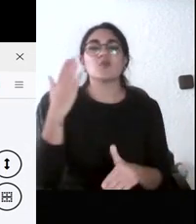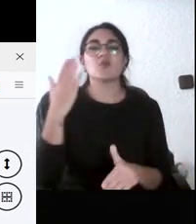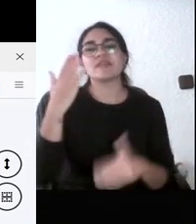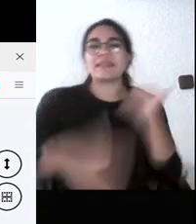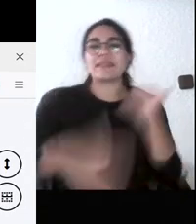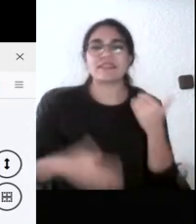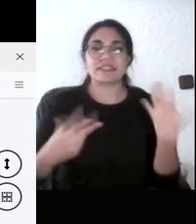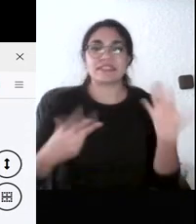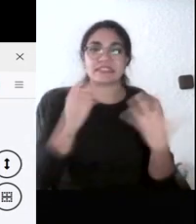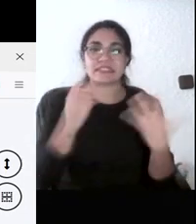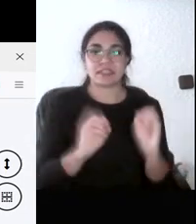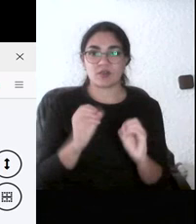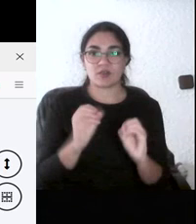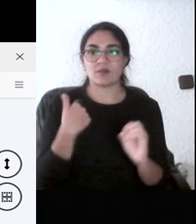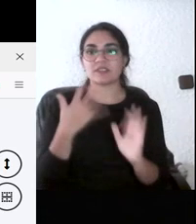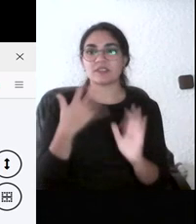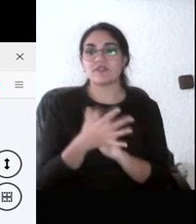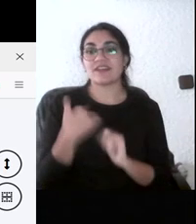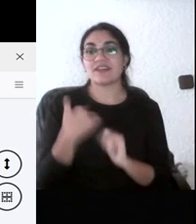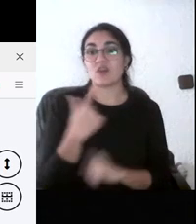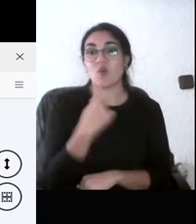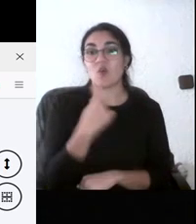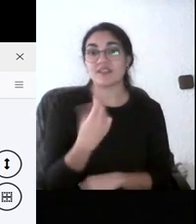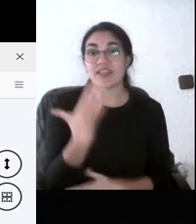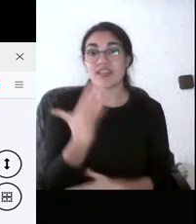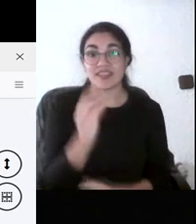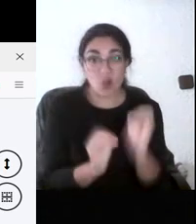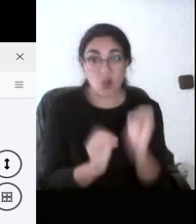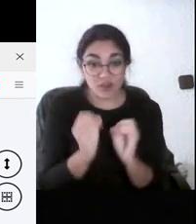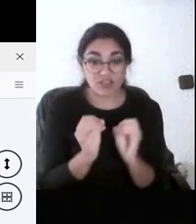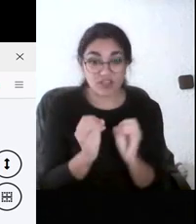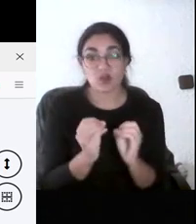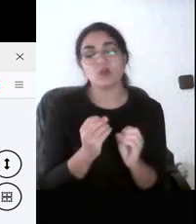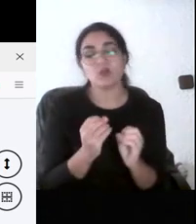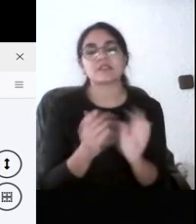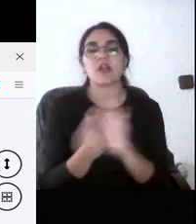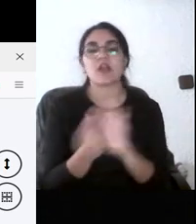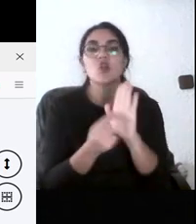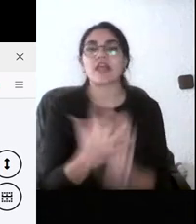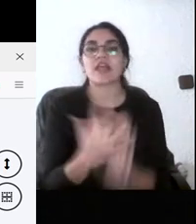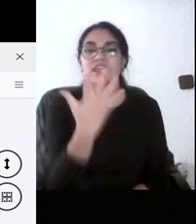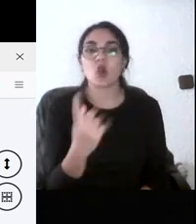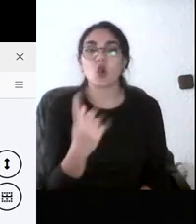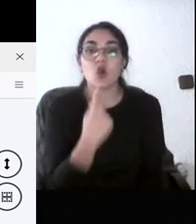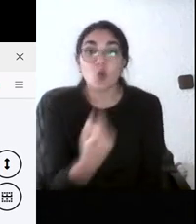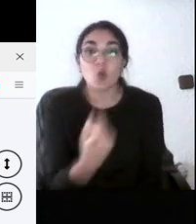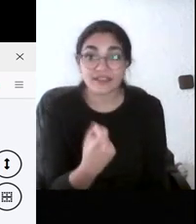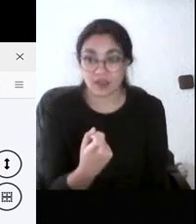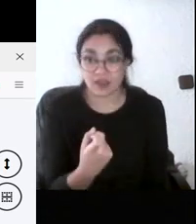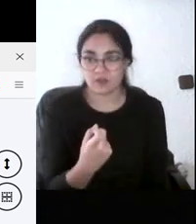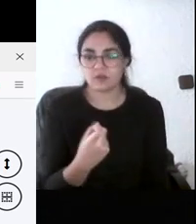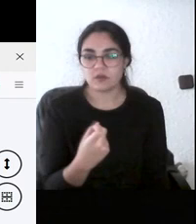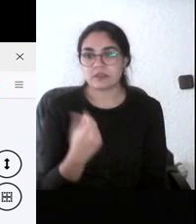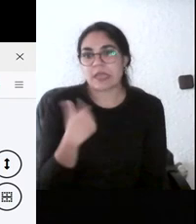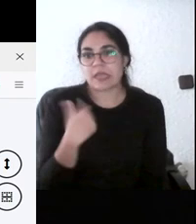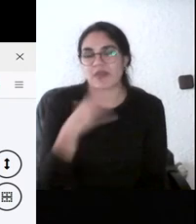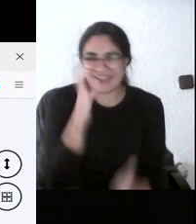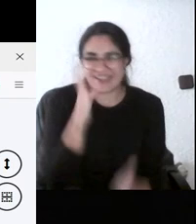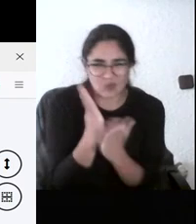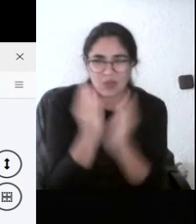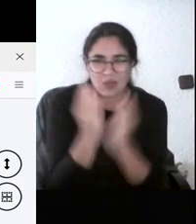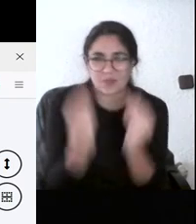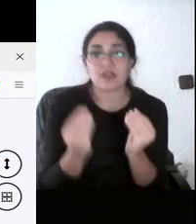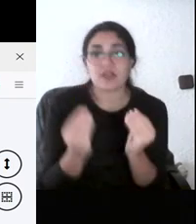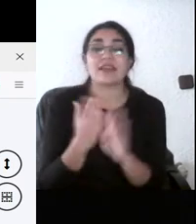yo recuerdo que cuesta mucho sacar un 5 cuando has estudiado y cuesta muy poco sacar un 8 cuando te has preparado los test anteriores por ejemplo